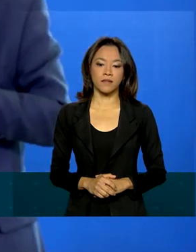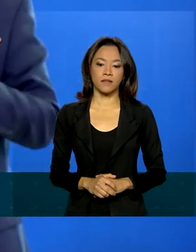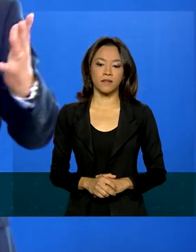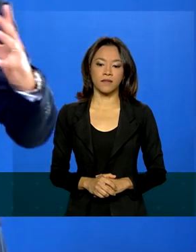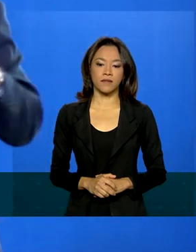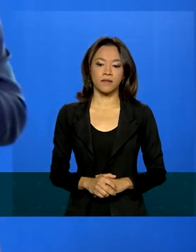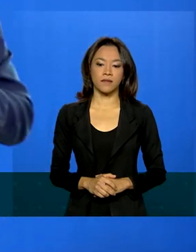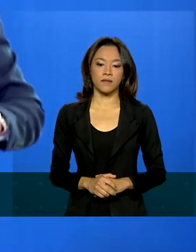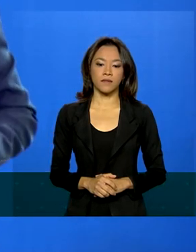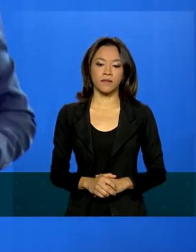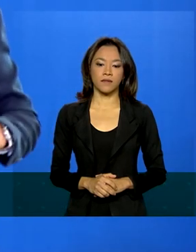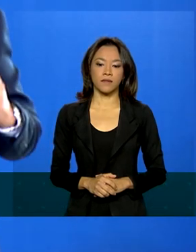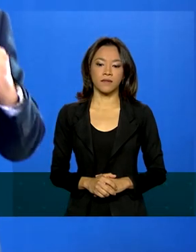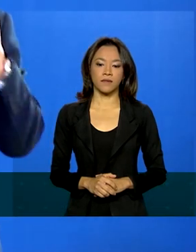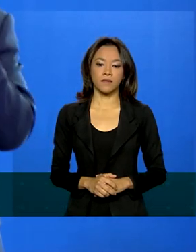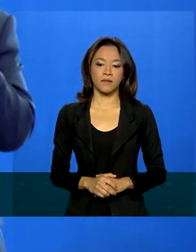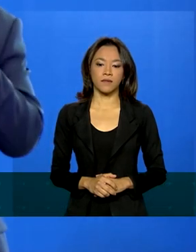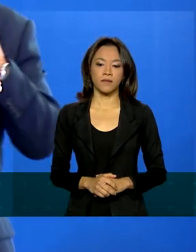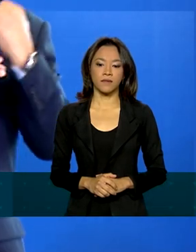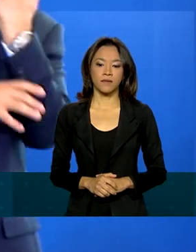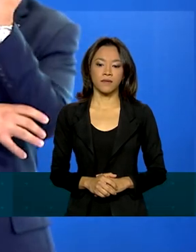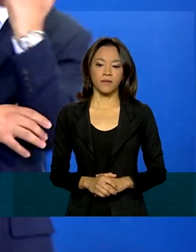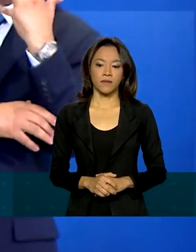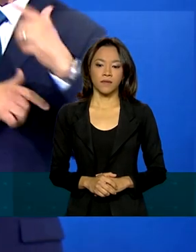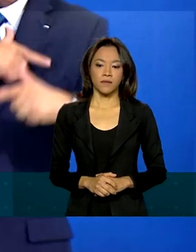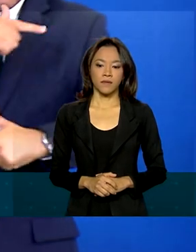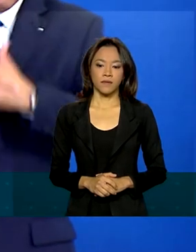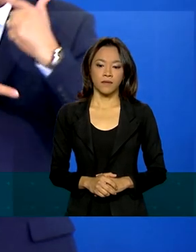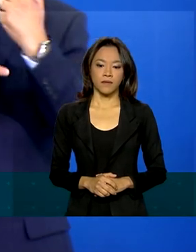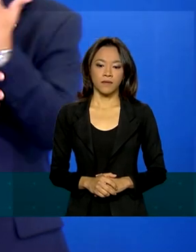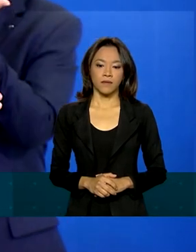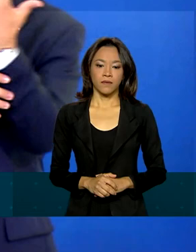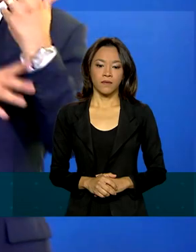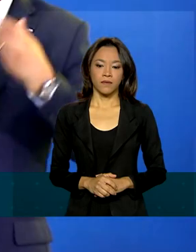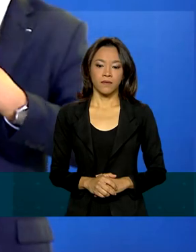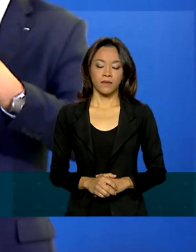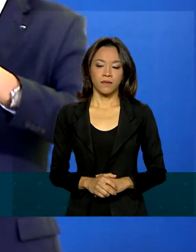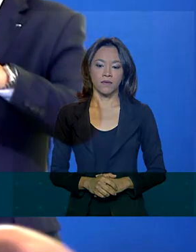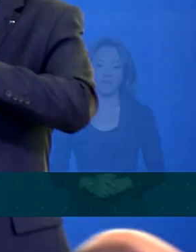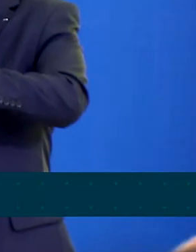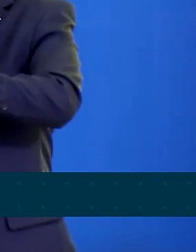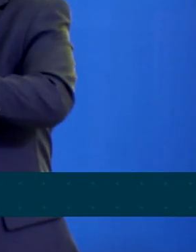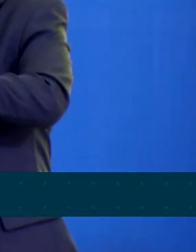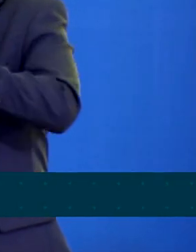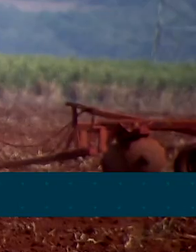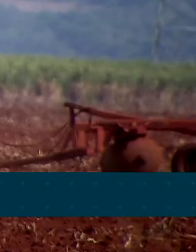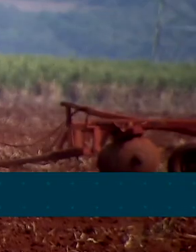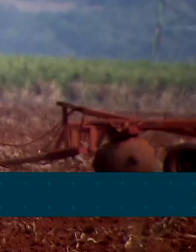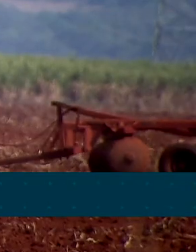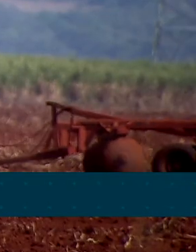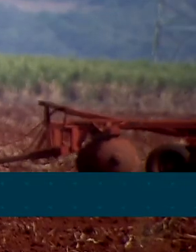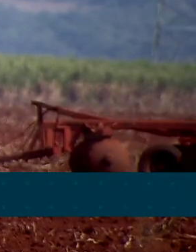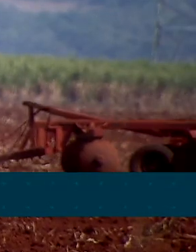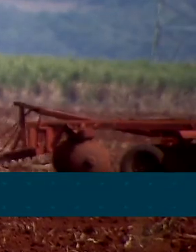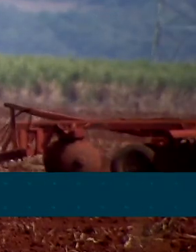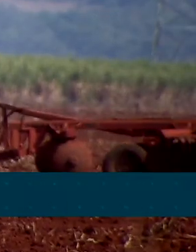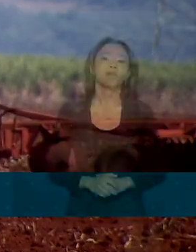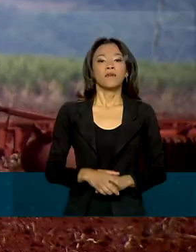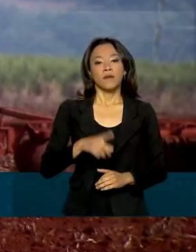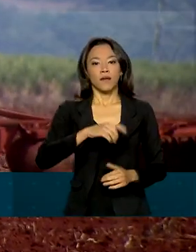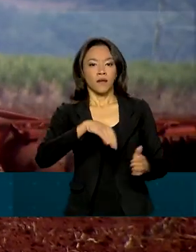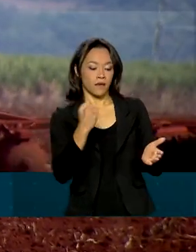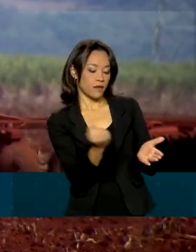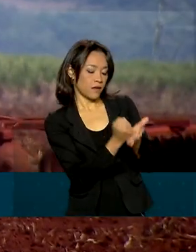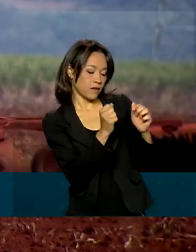ambientais. Serviços ambientais serão lastreados no estoque de carbono da vegetação nativa. A cédula de produto